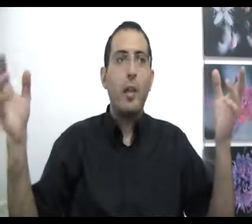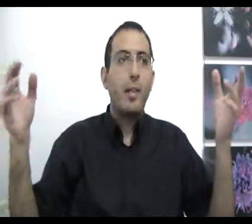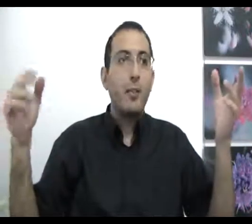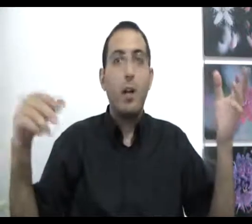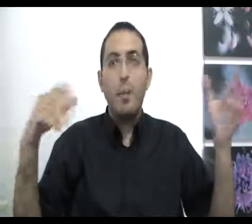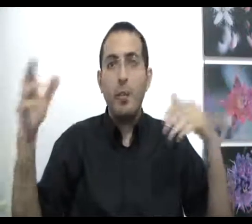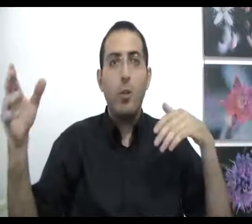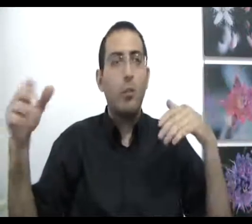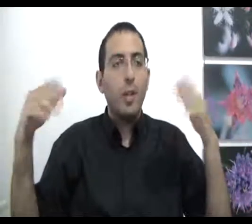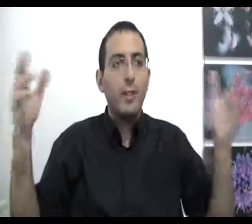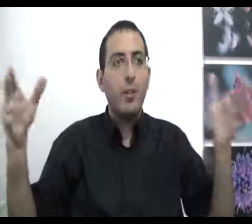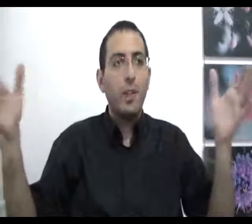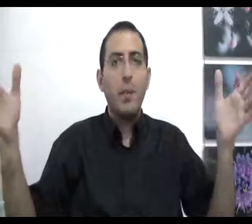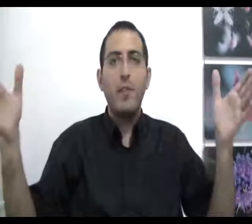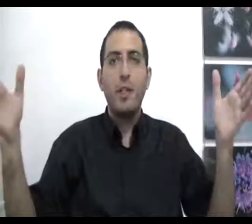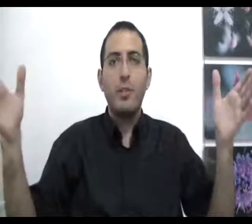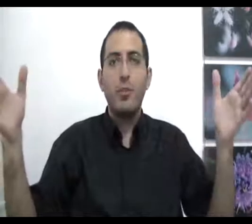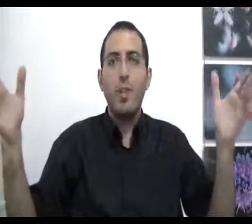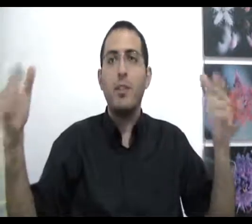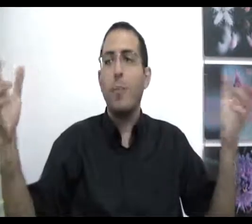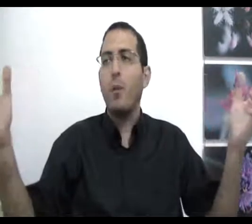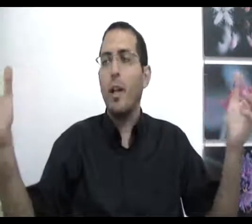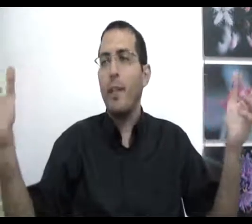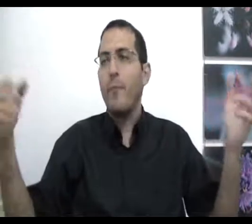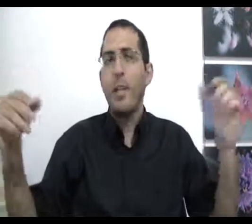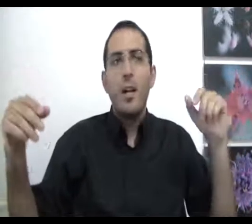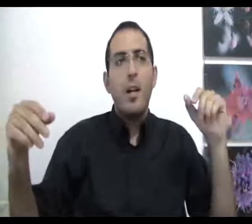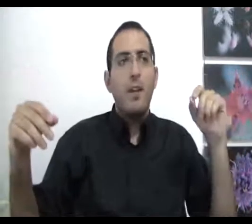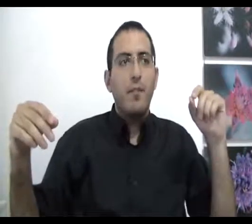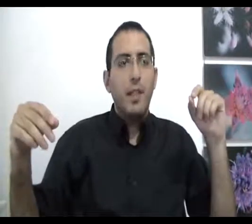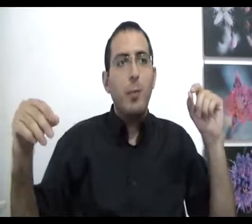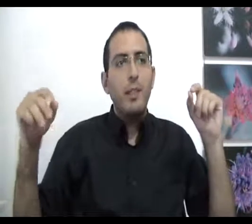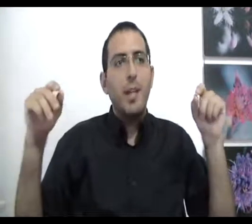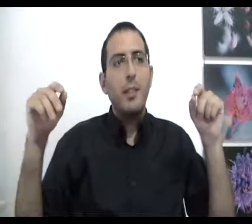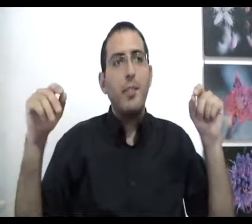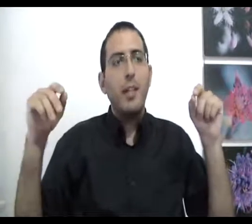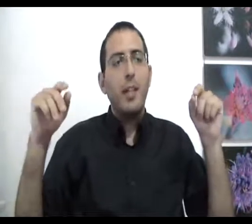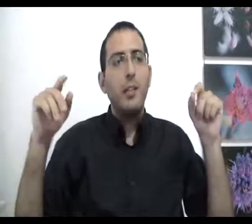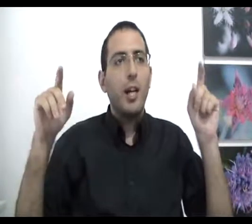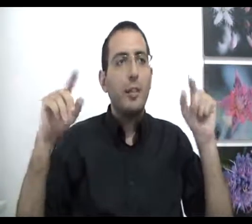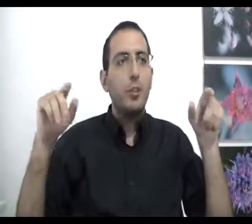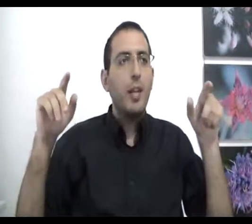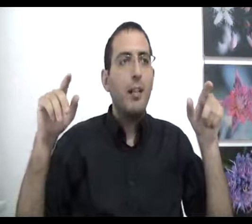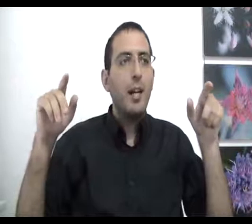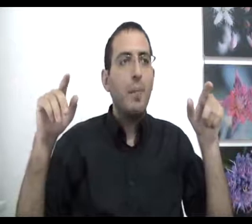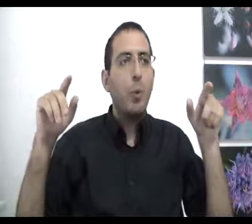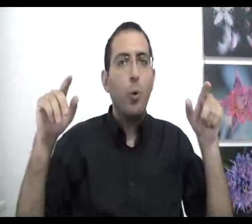רגע, זה כל חמש דקות, כל עשר דקות אני מחליף את הרצון שלי אבל זה לא בכל רגע ואנחנו בעצם נחדד ונגיד שהרצון של האדם הוא